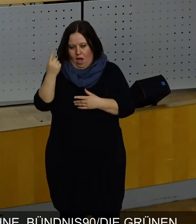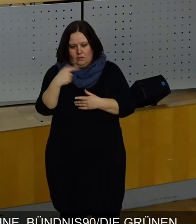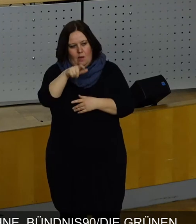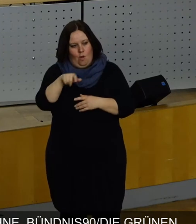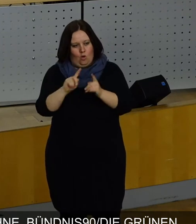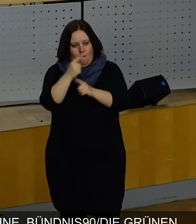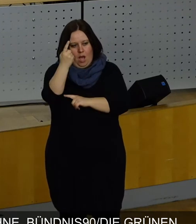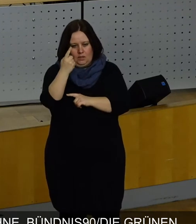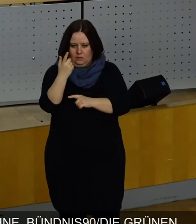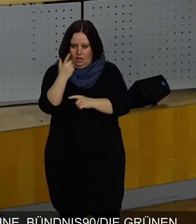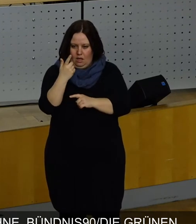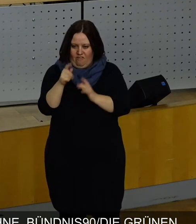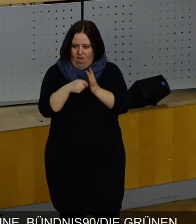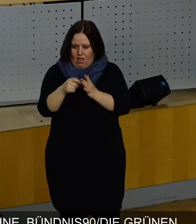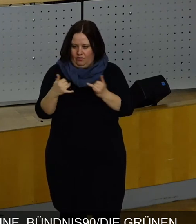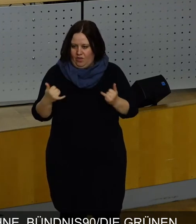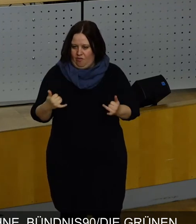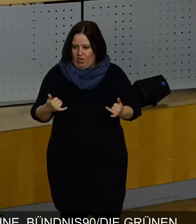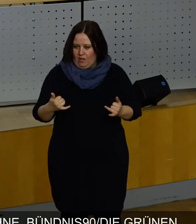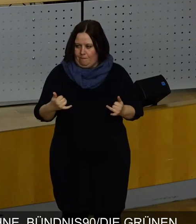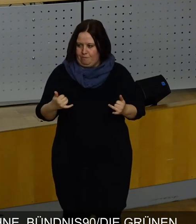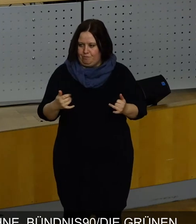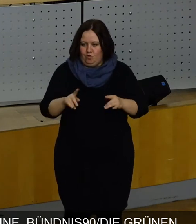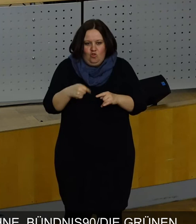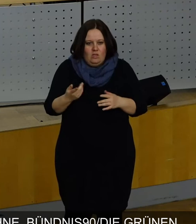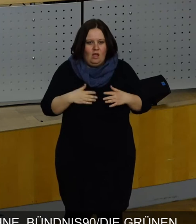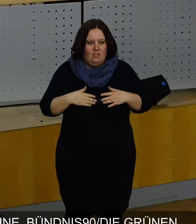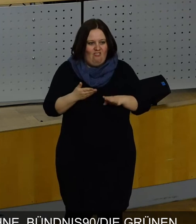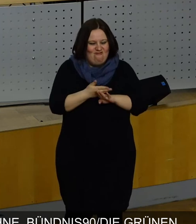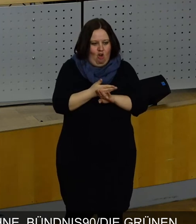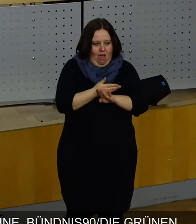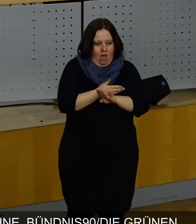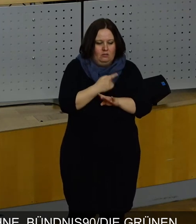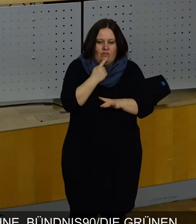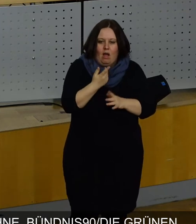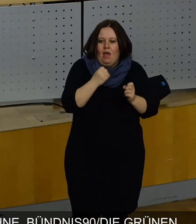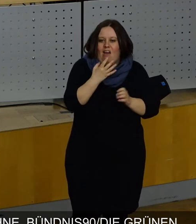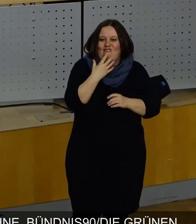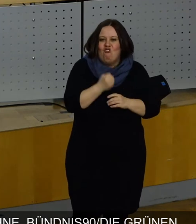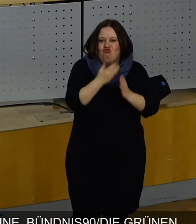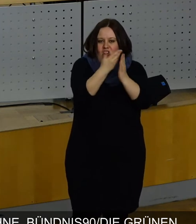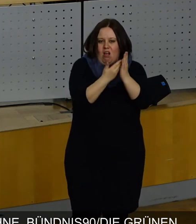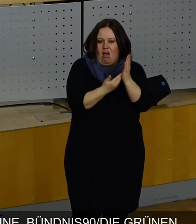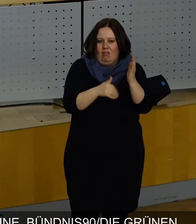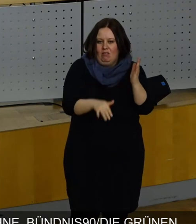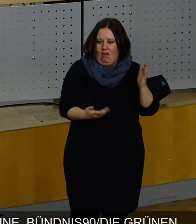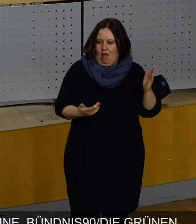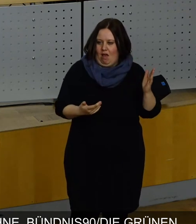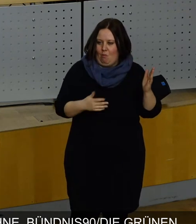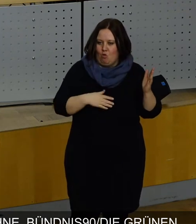wie Bürgermeisterinnen und Bürgermeister gewählt werden und dass da vorher zwar diese Vorschlagsrechte